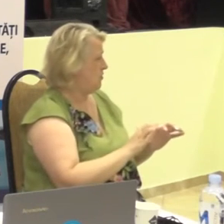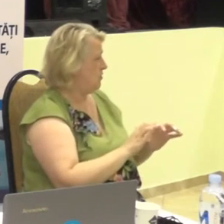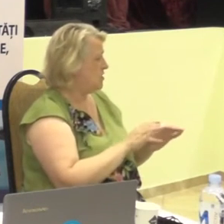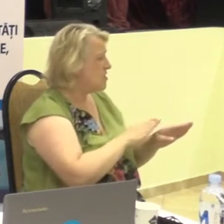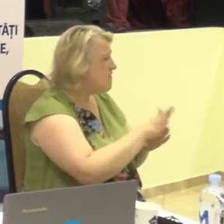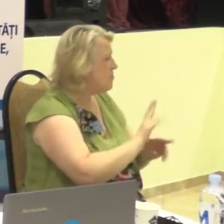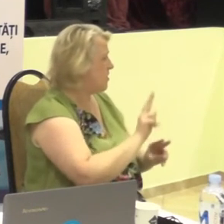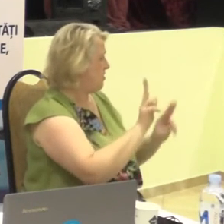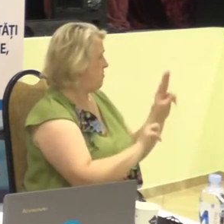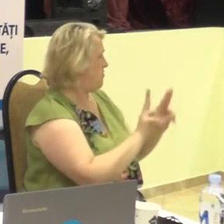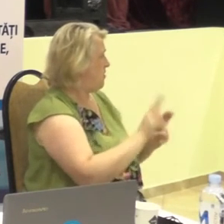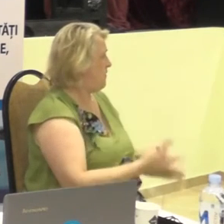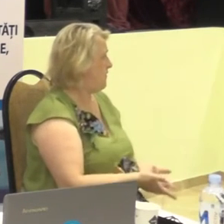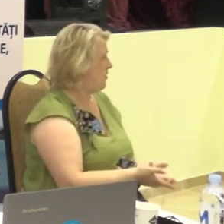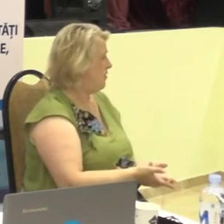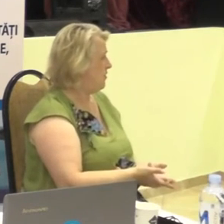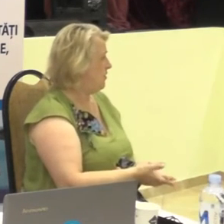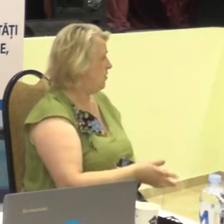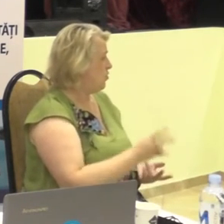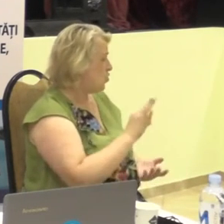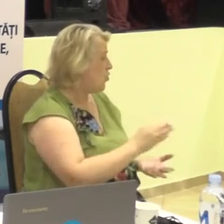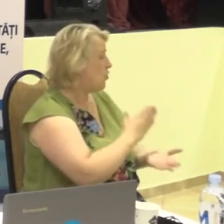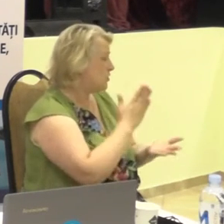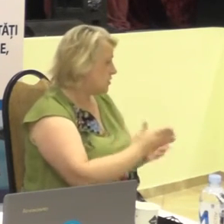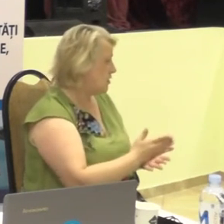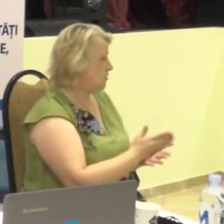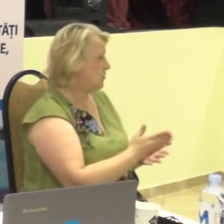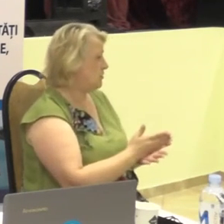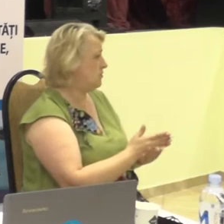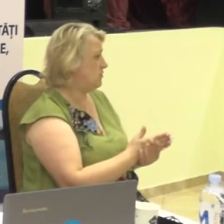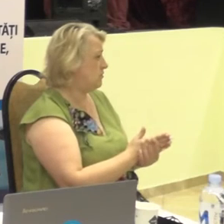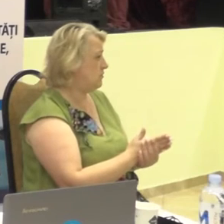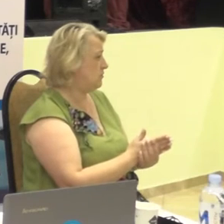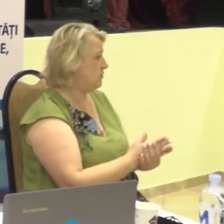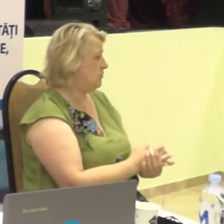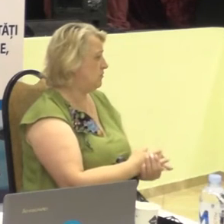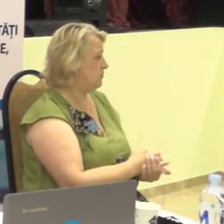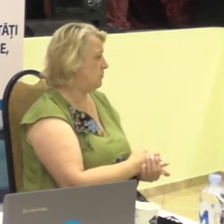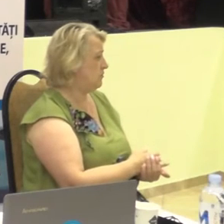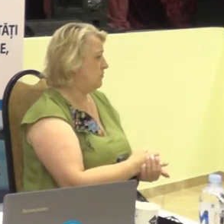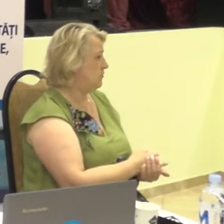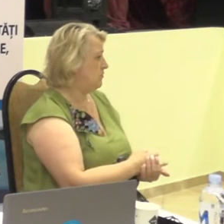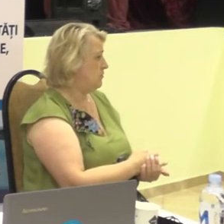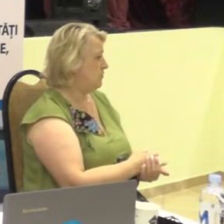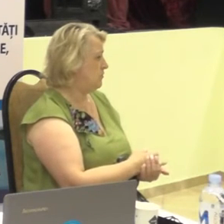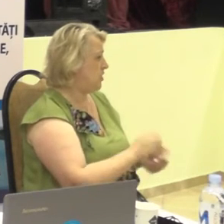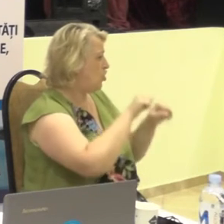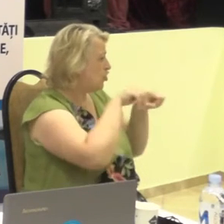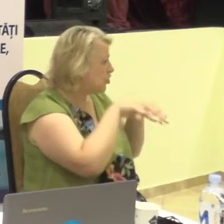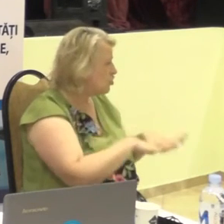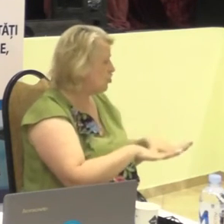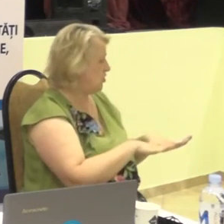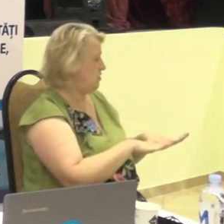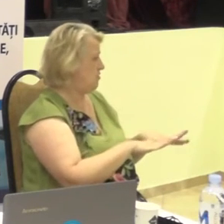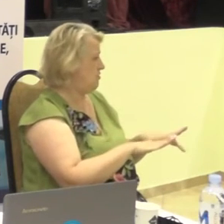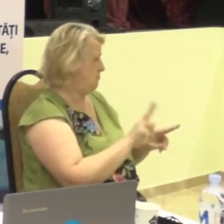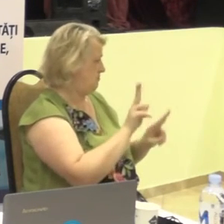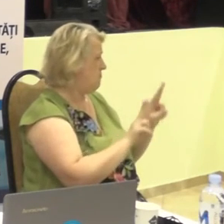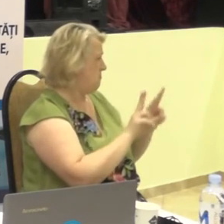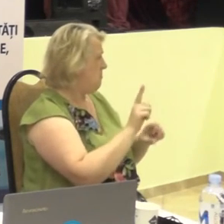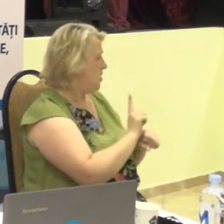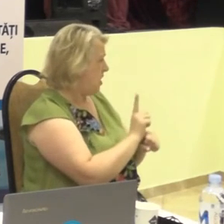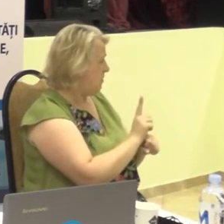îndeplinește. Dar este o hotărâre, un regulament